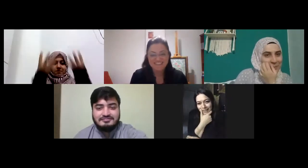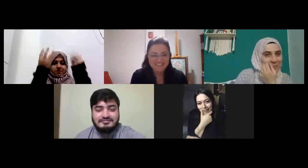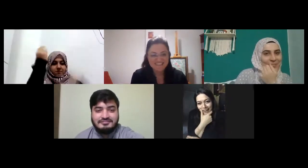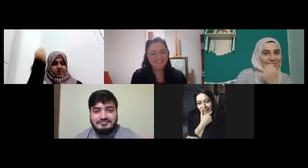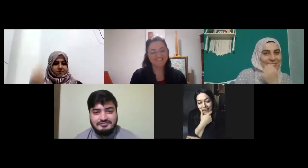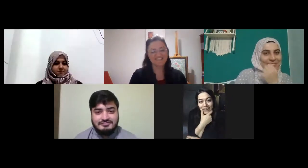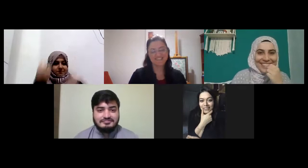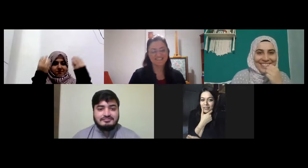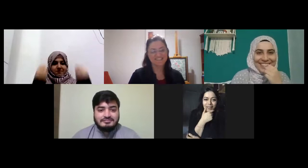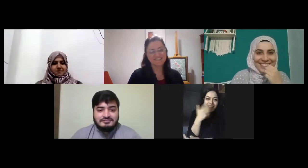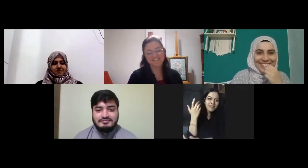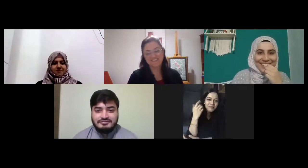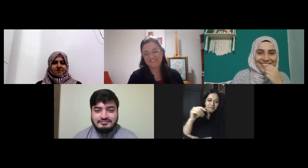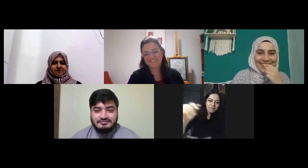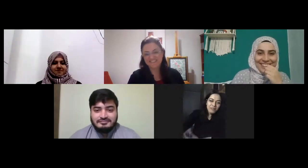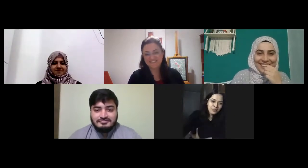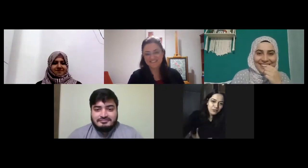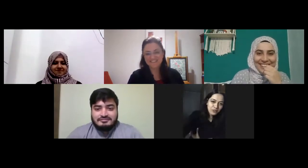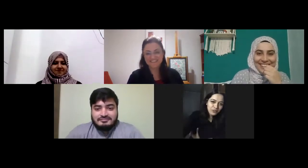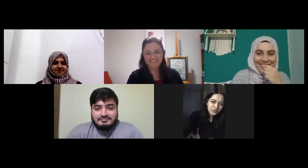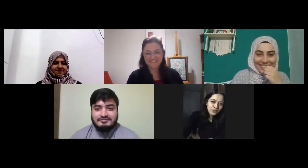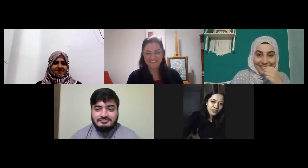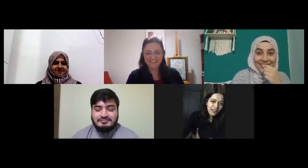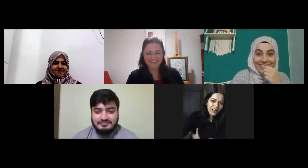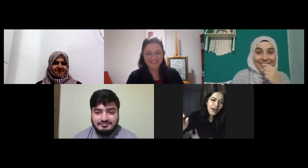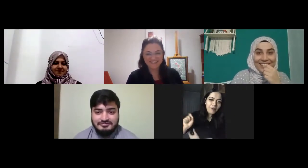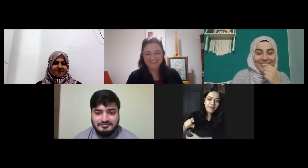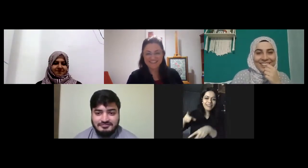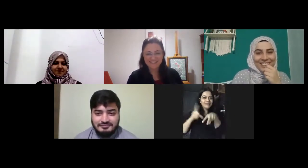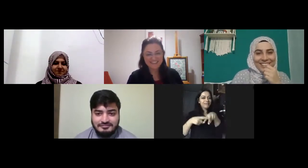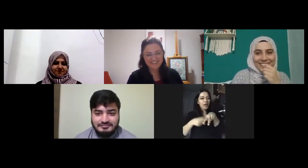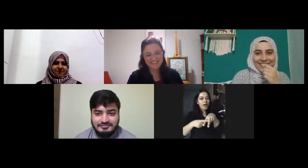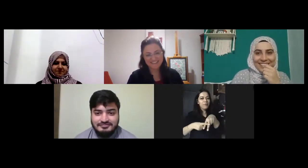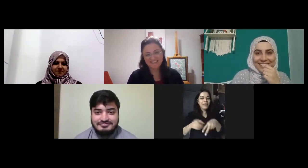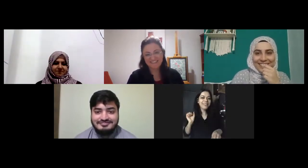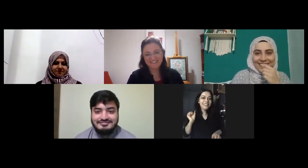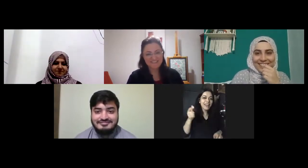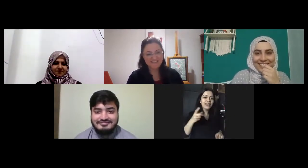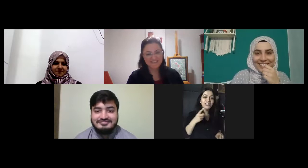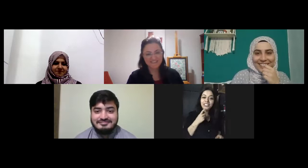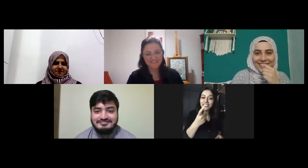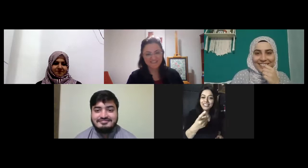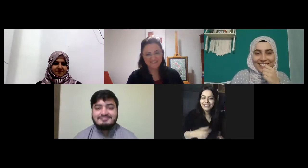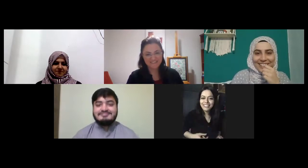harika ya çok şoktayım şu anda Ahmet Ahmet kaç yaşındasın